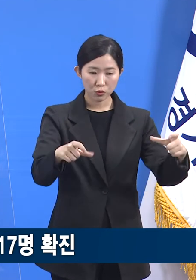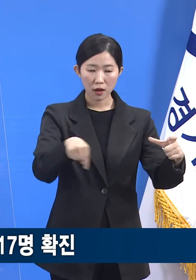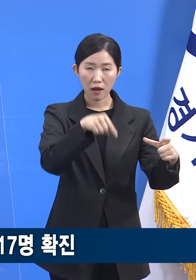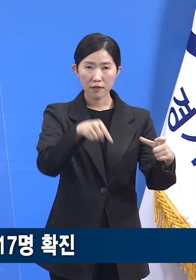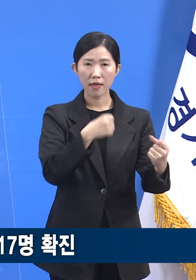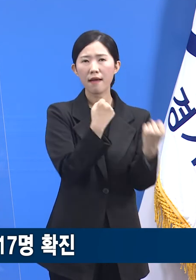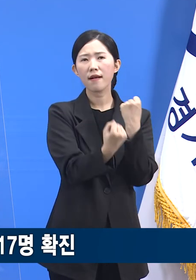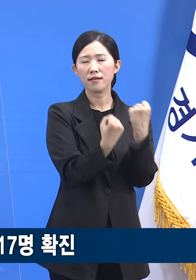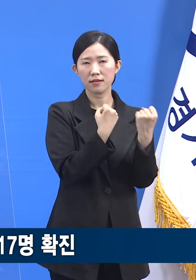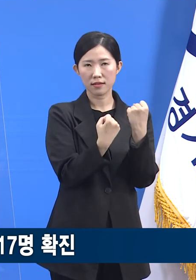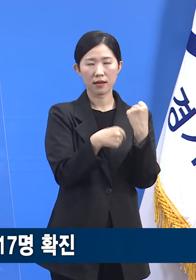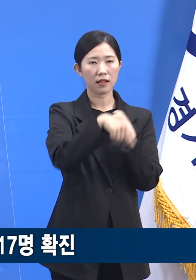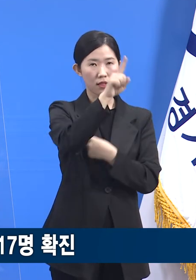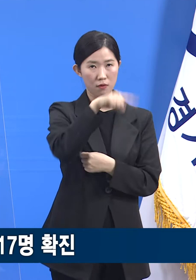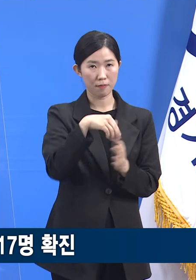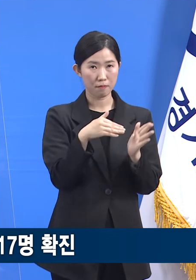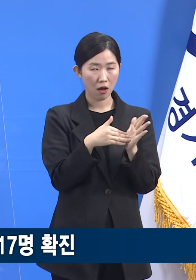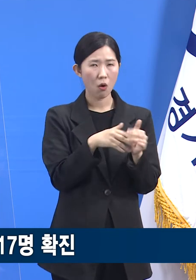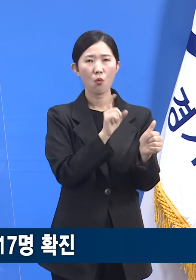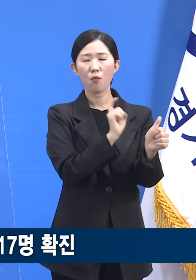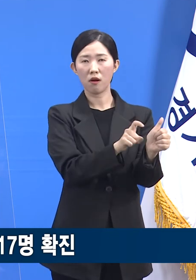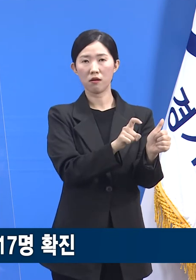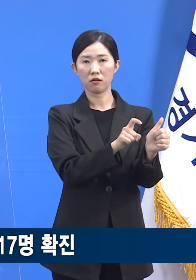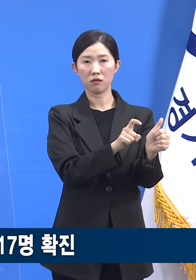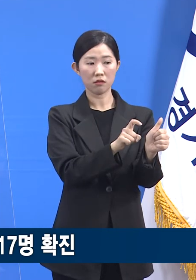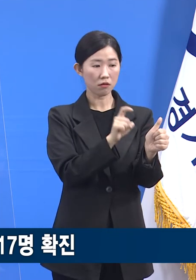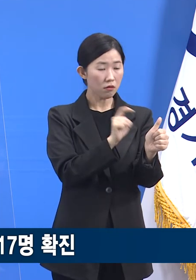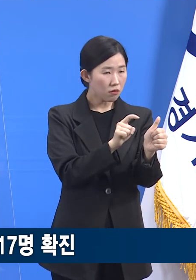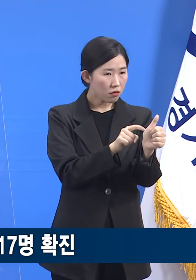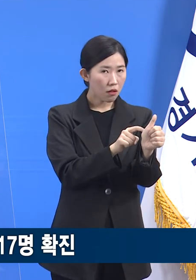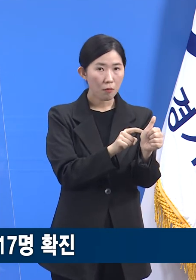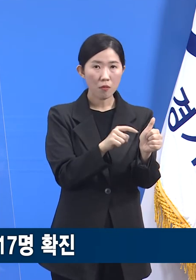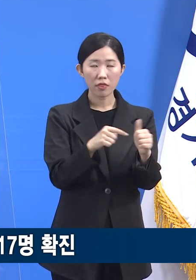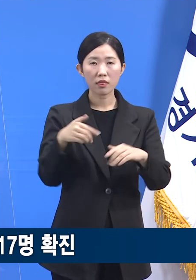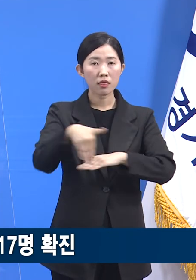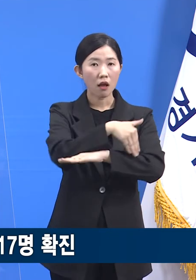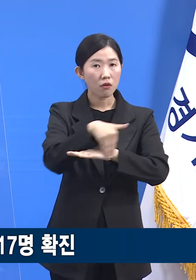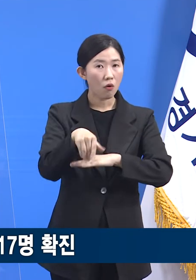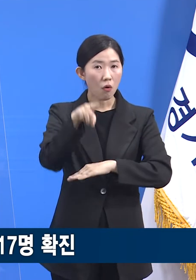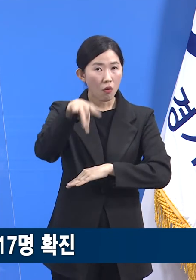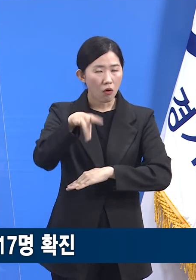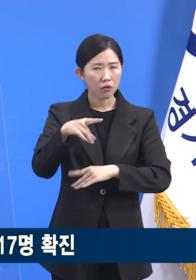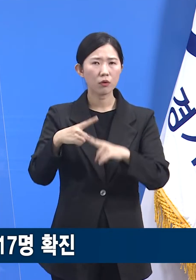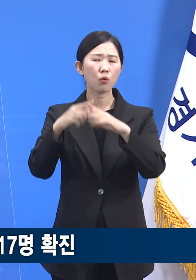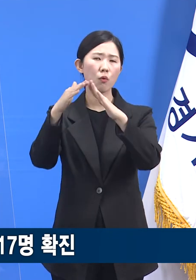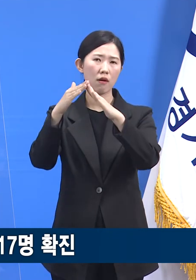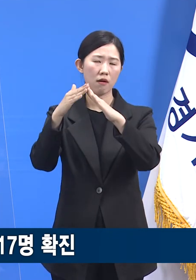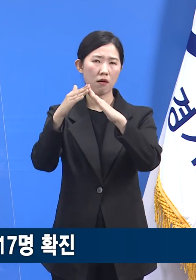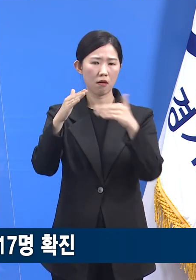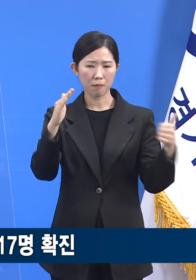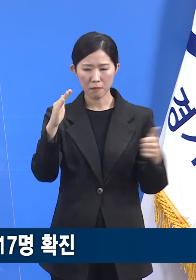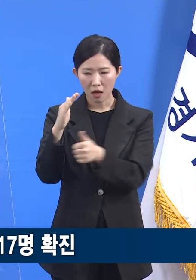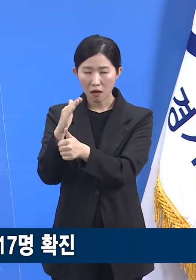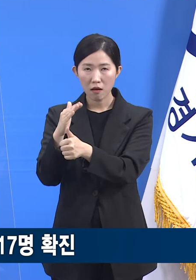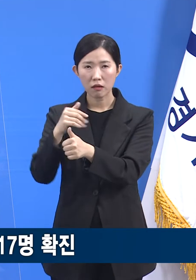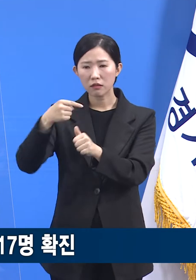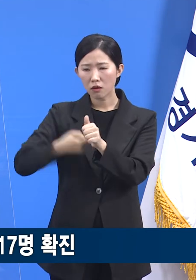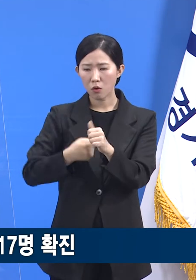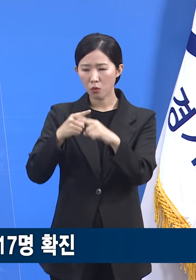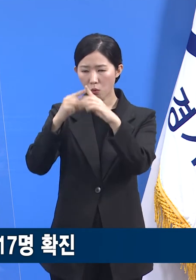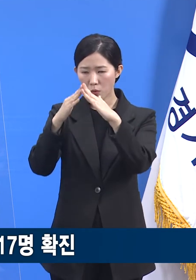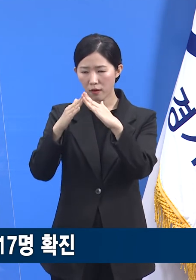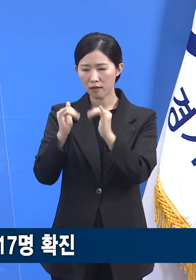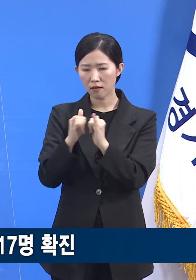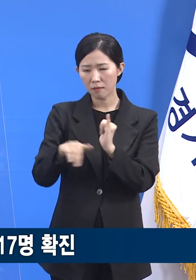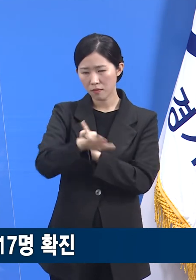최초 확진 판정을 받은 이후 확진자가 다니는 교회 예배 인원을 대상으로 전수검사를 실시했고